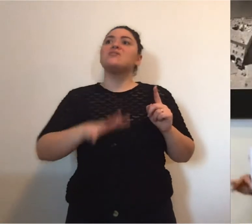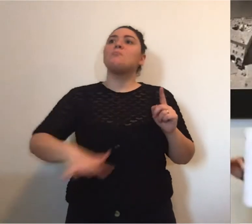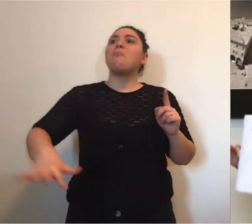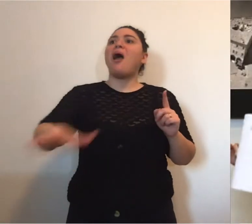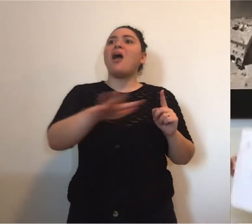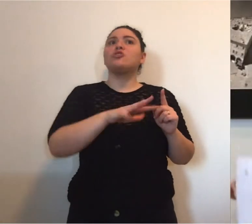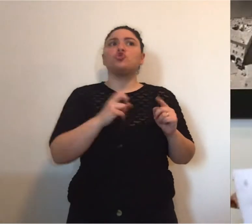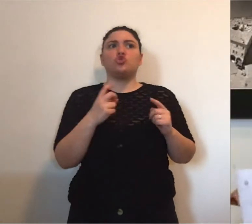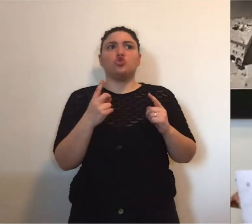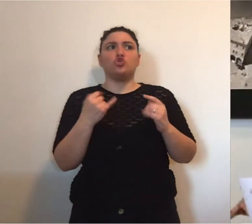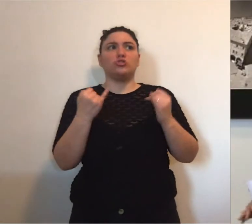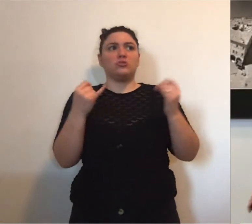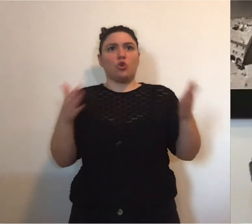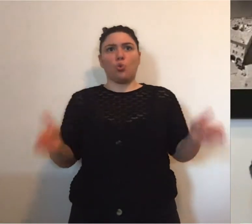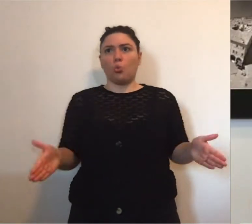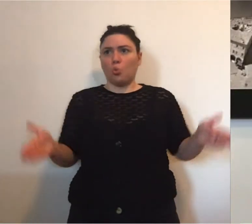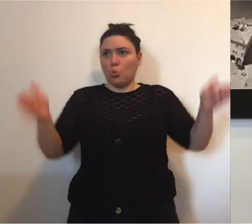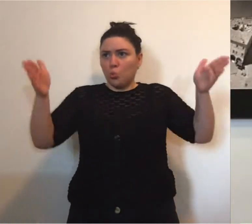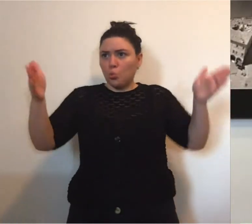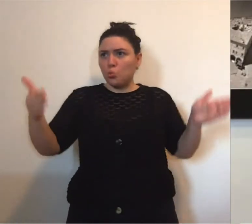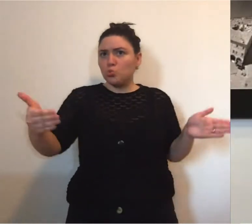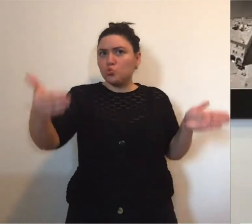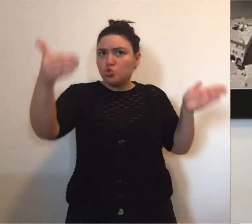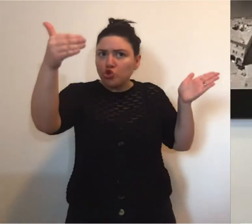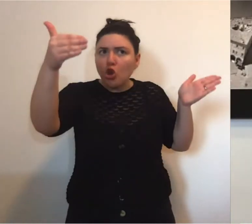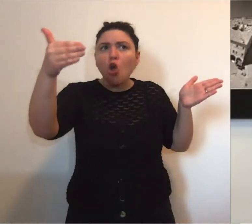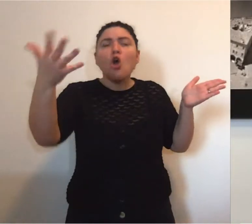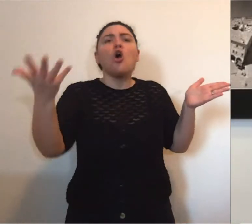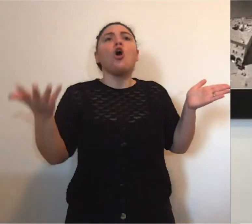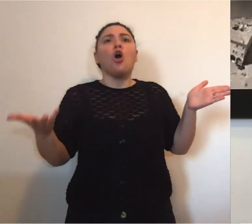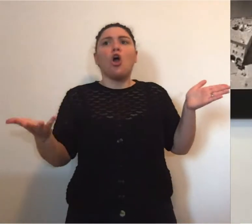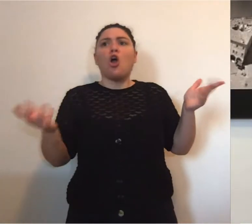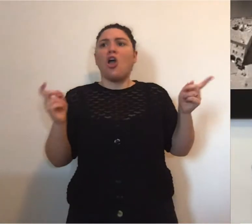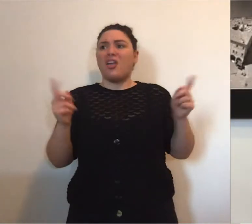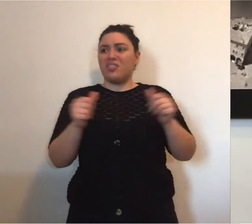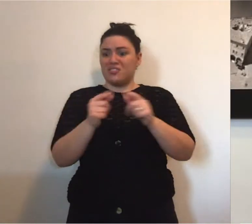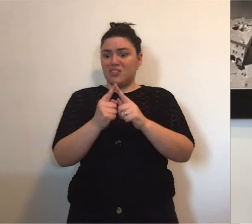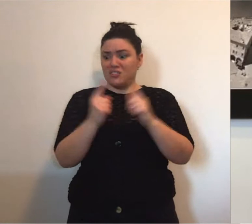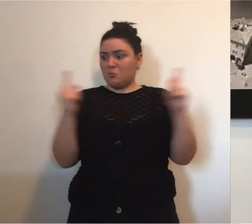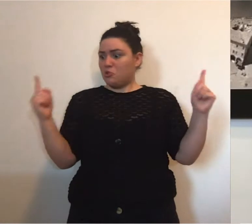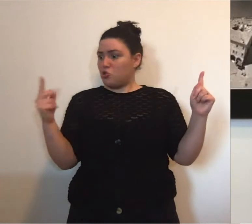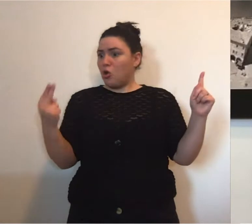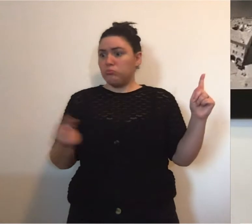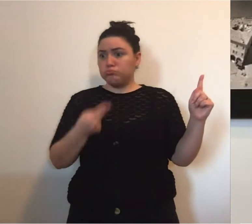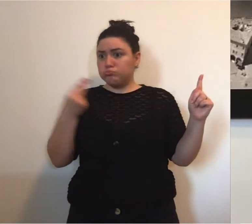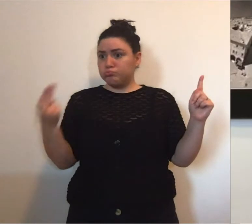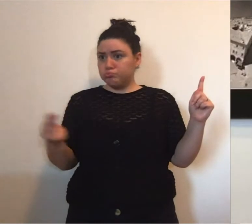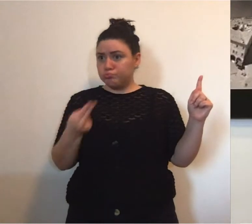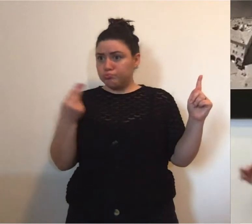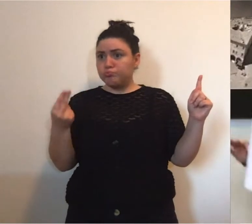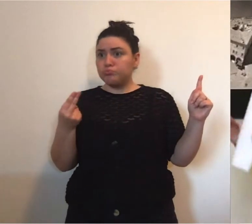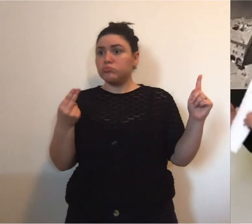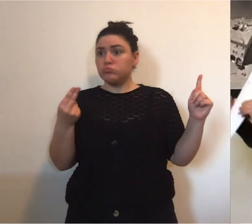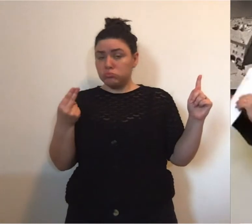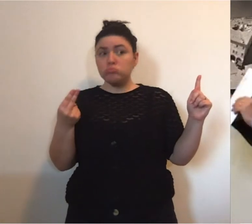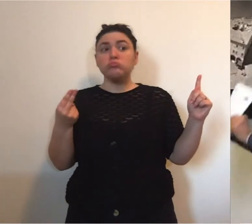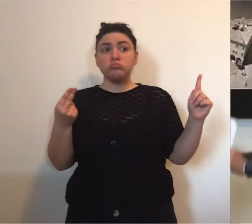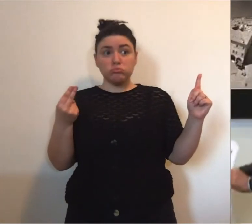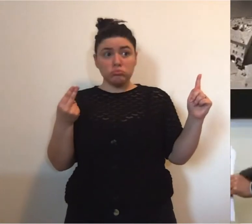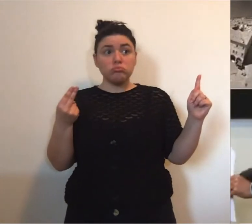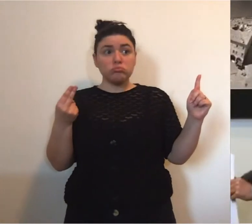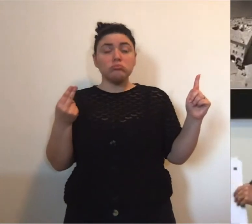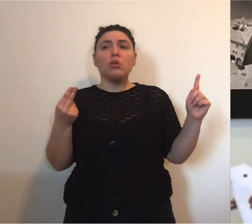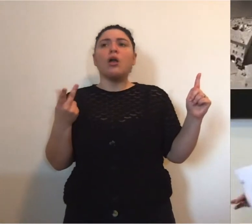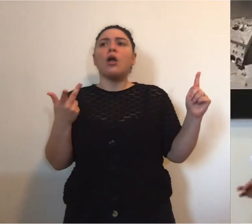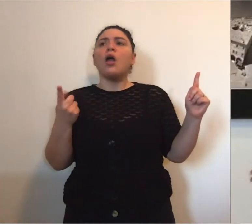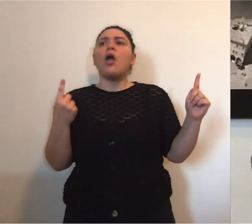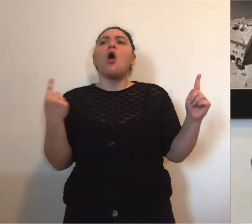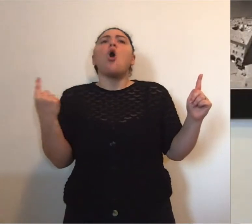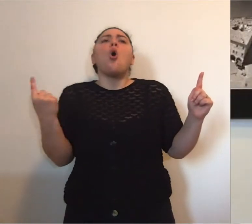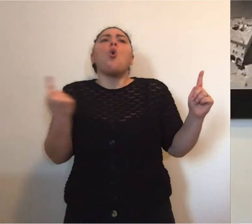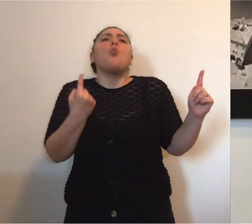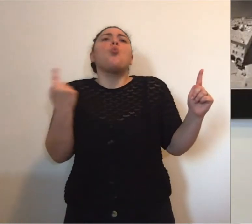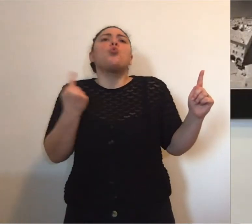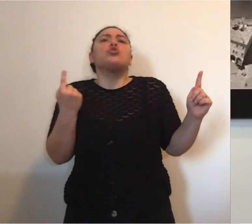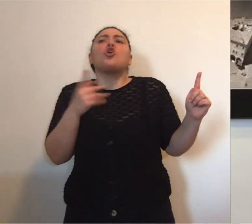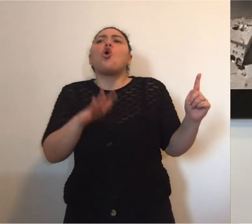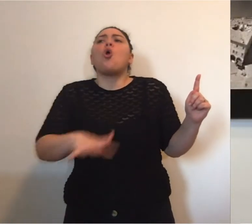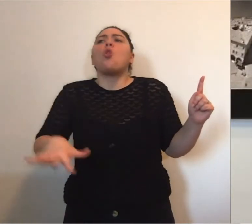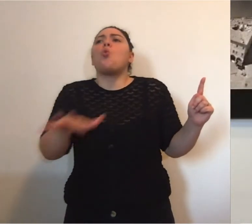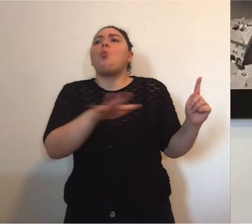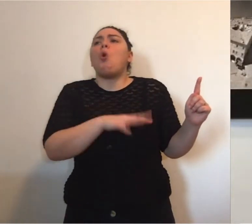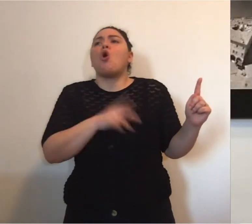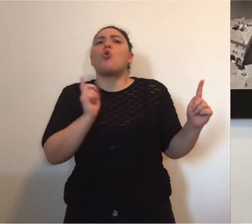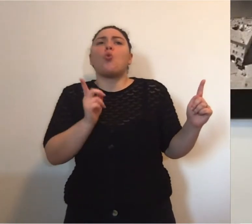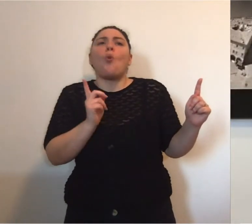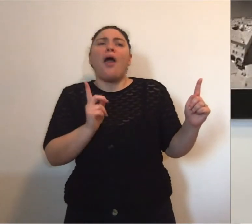distanziamento sociale e per una persona che non è sul luogo di lavoro dove i presidi dovrebbero già esserci quel